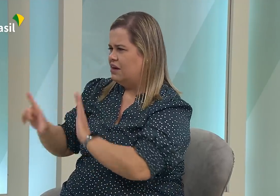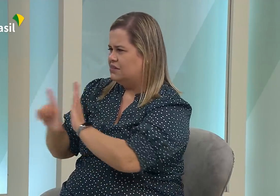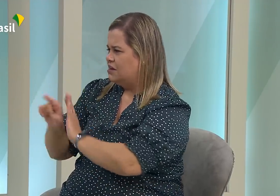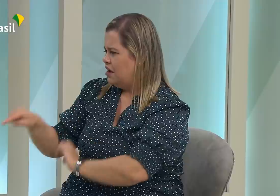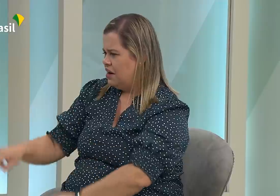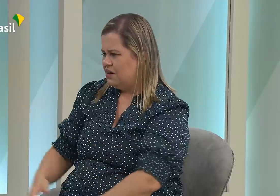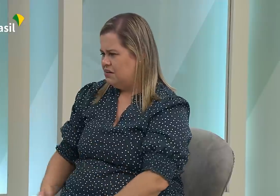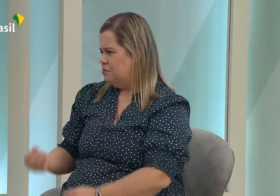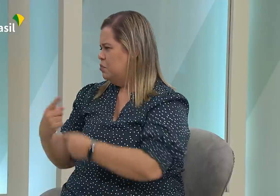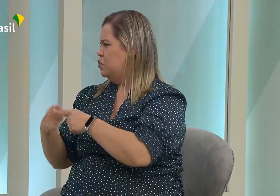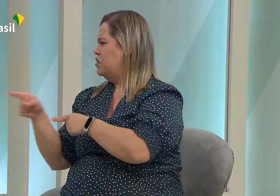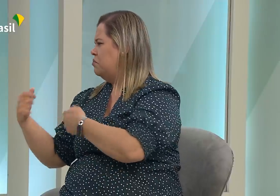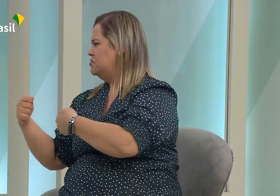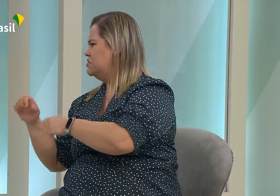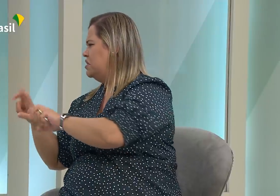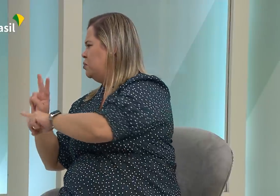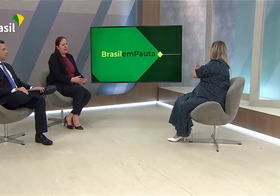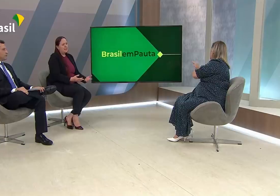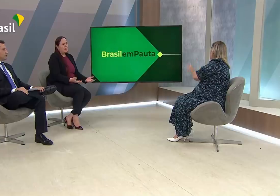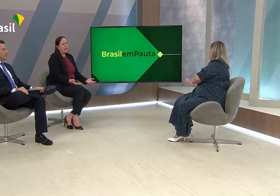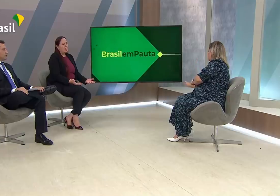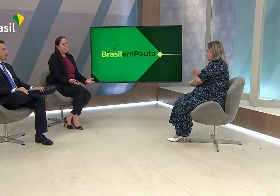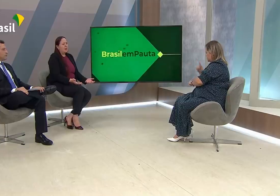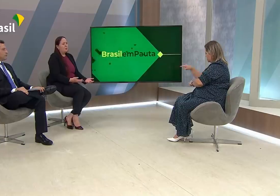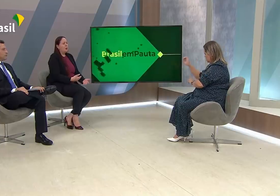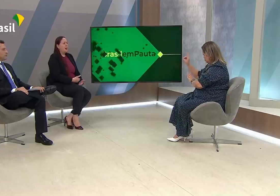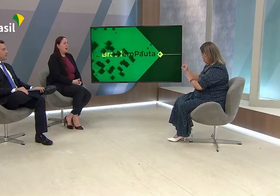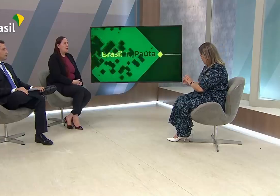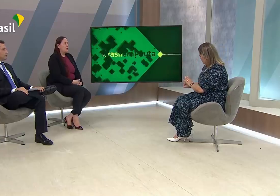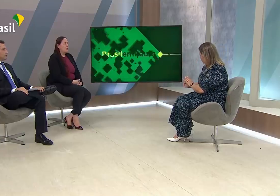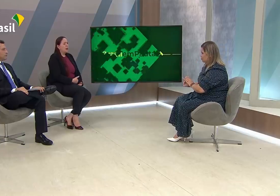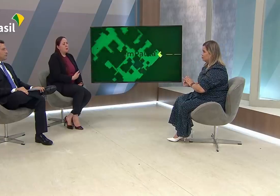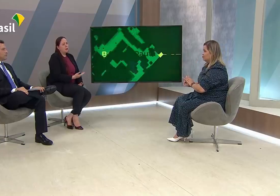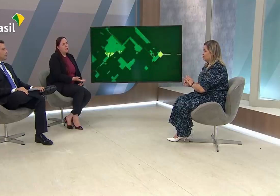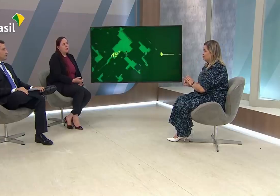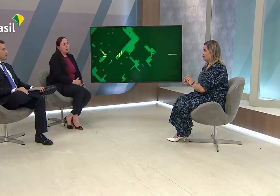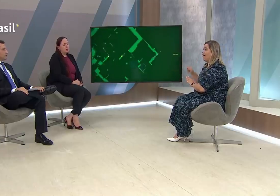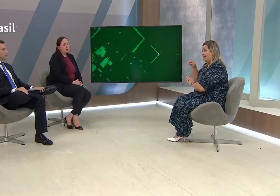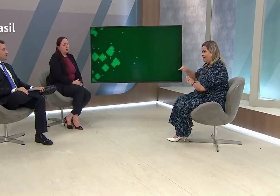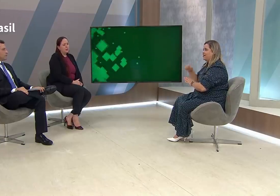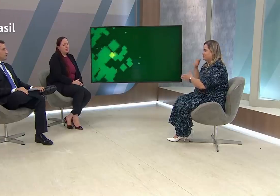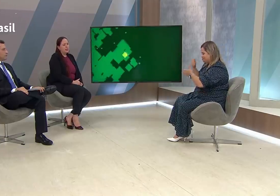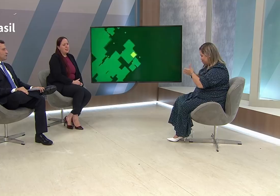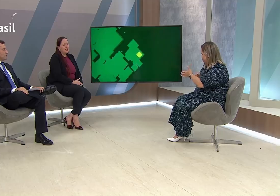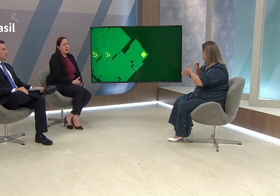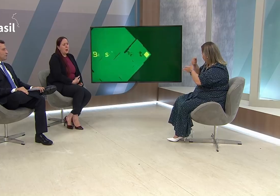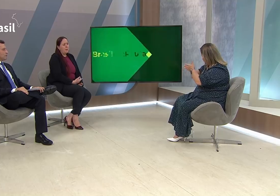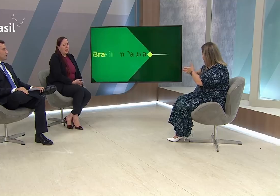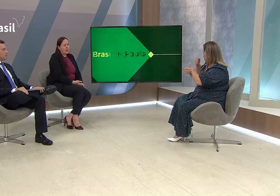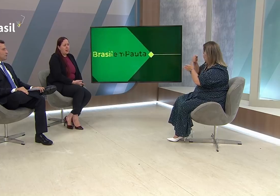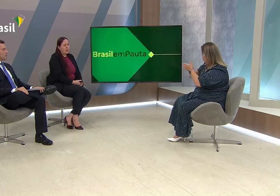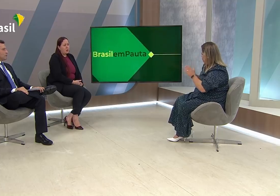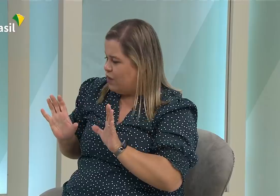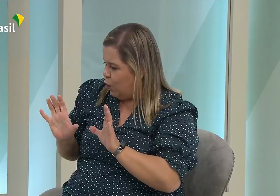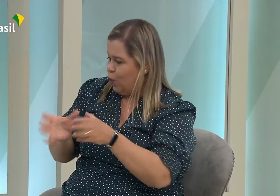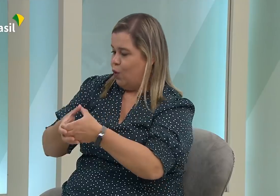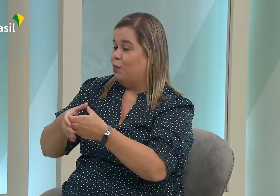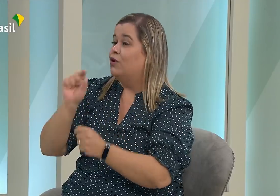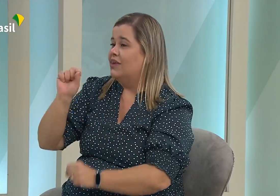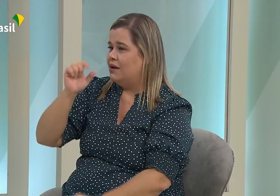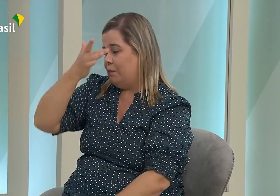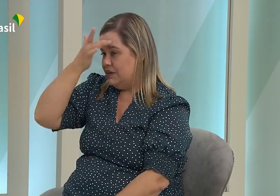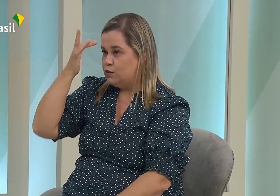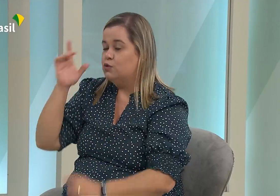tem muita empatia com as pessoas com deficiência. Para que essa lei? Por que isso? Por que proteger pessoas com deficiência? Para que isso?